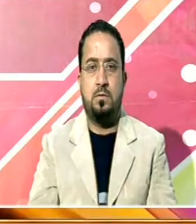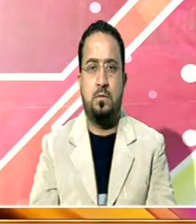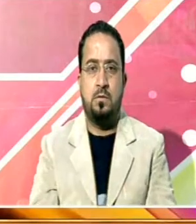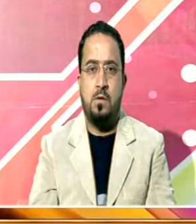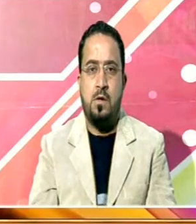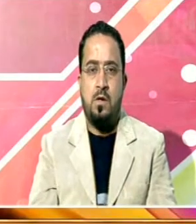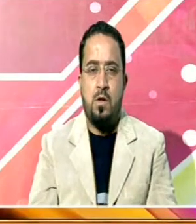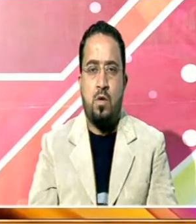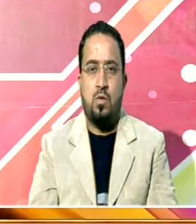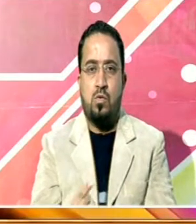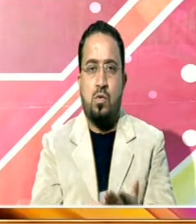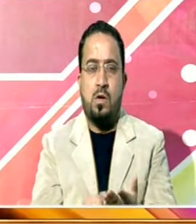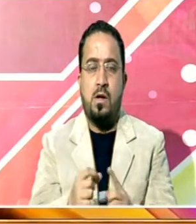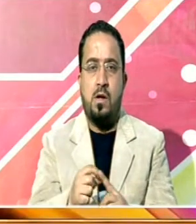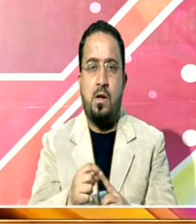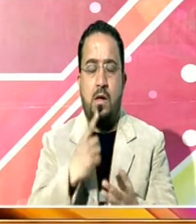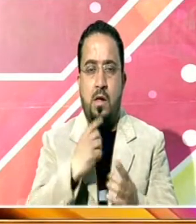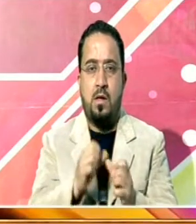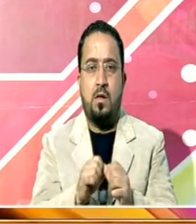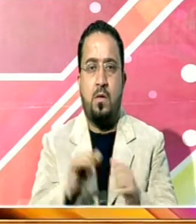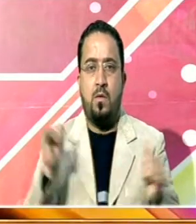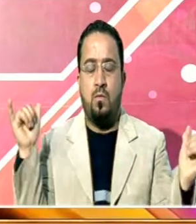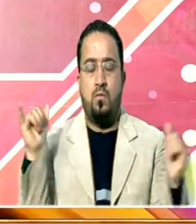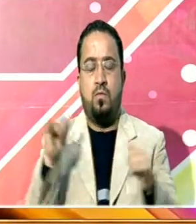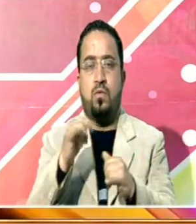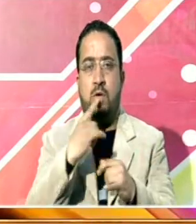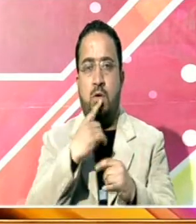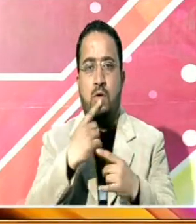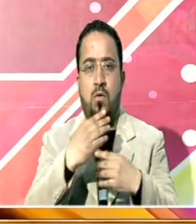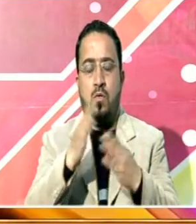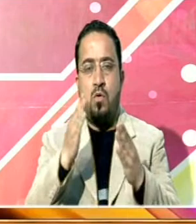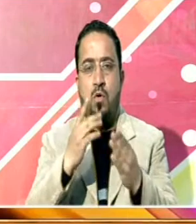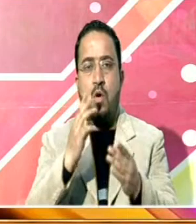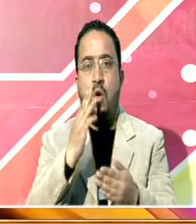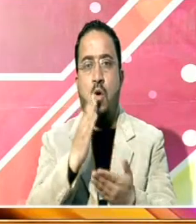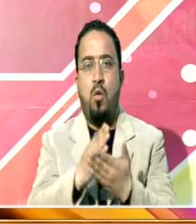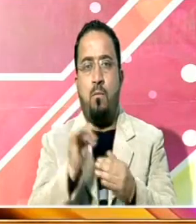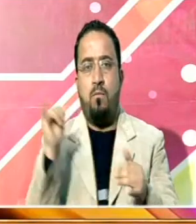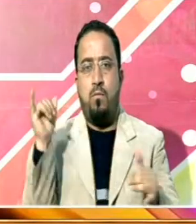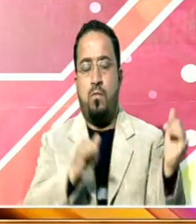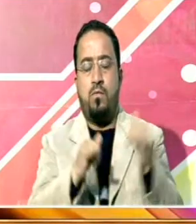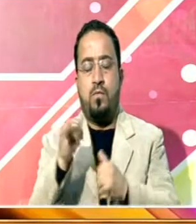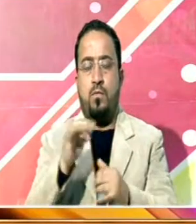کہ یورپی یونین ان ہوائی جہازوں کے لیے اپنے فضائی راستے بند کرے گا